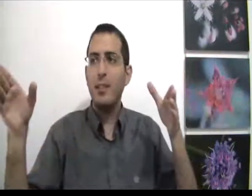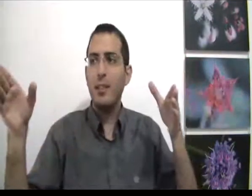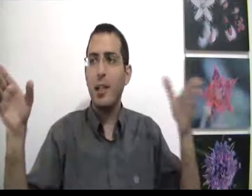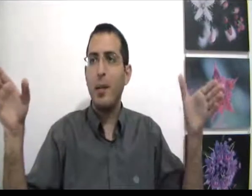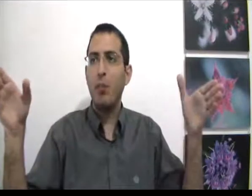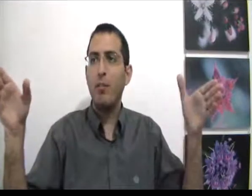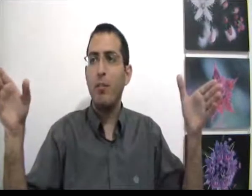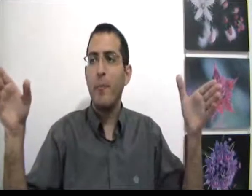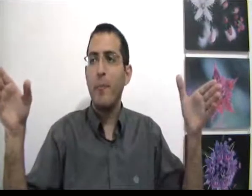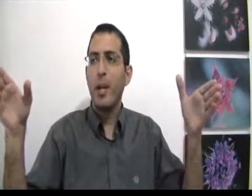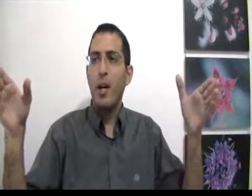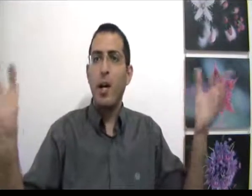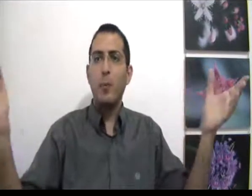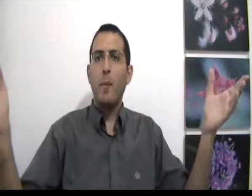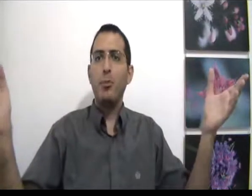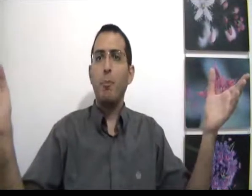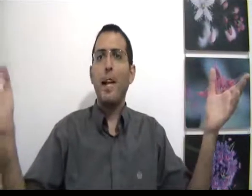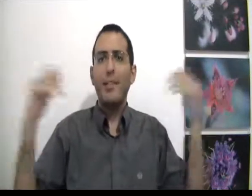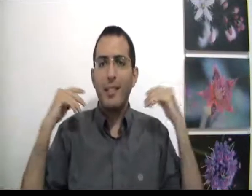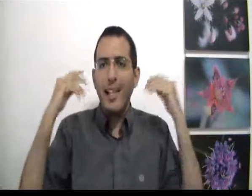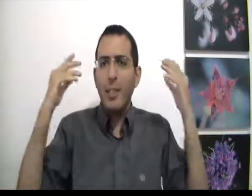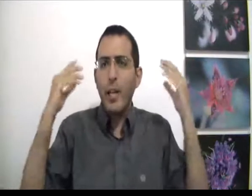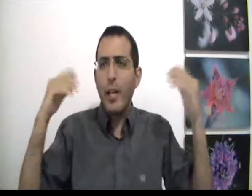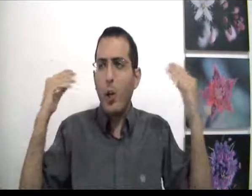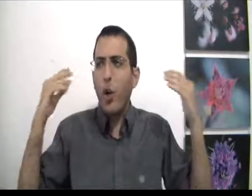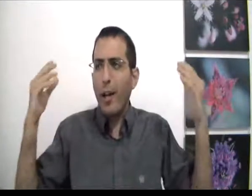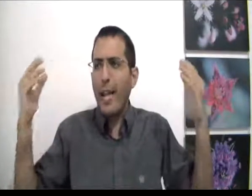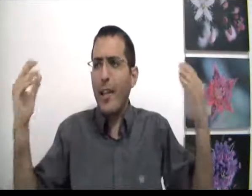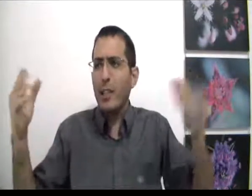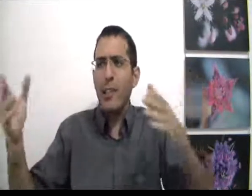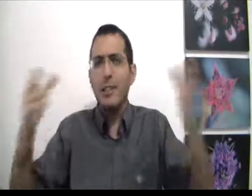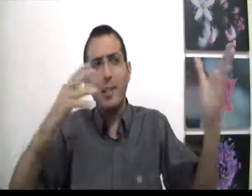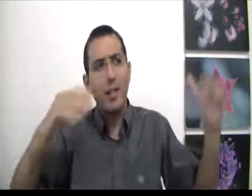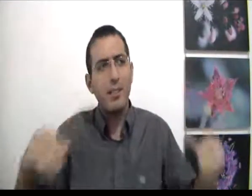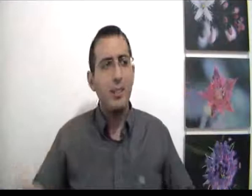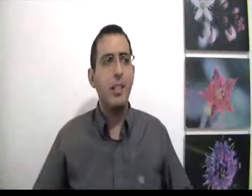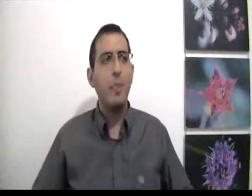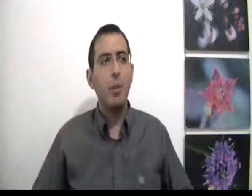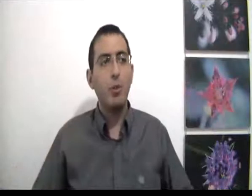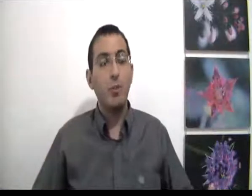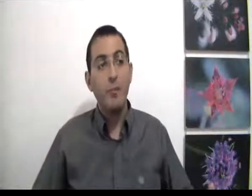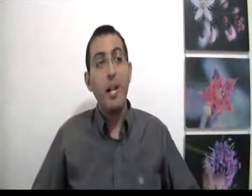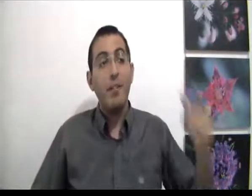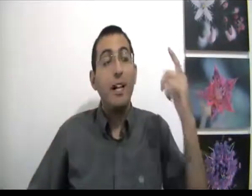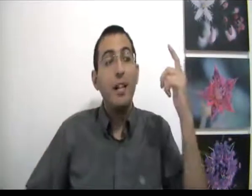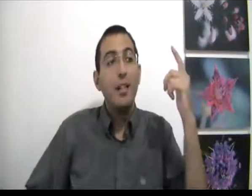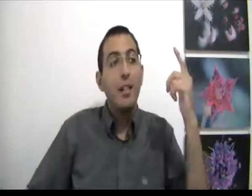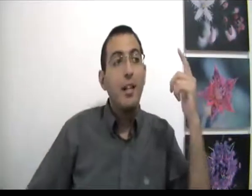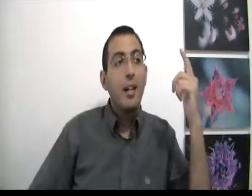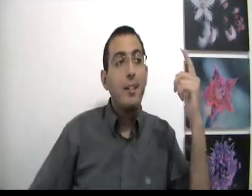תקבל טוב אתה אומר מה זאת אומרת אבל השכל שלי יכול להוכיח שאם אני אעשה את הדבר הזה וזה אני אקבל טוב אבל אתה